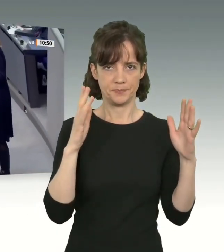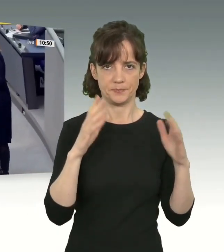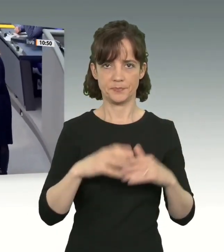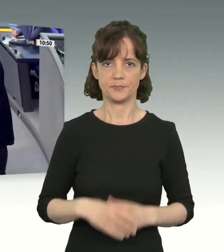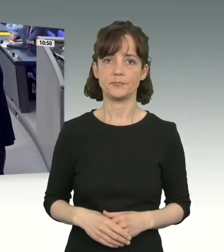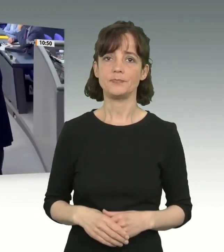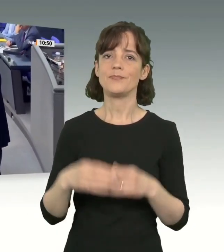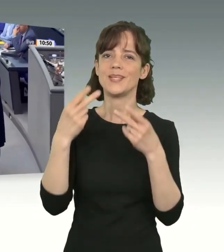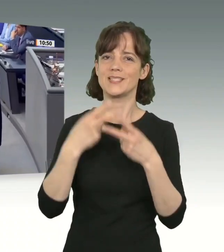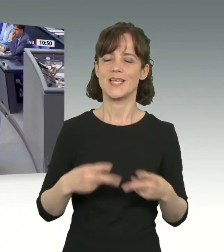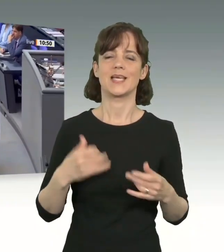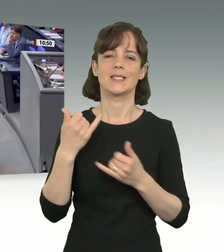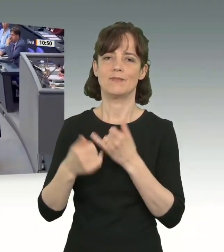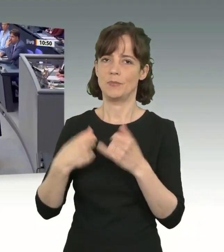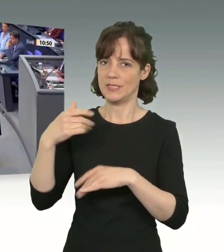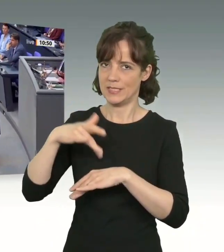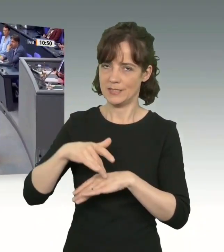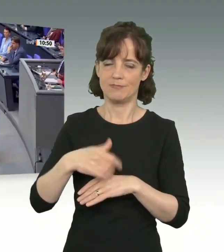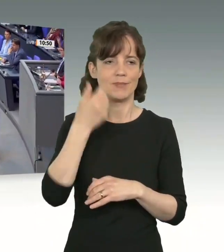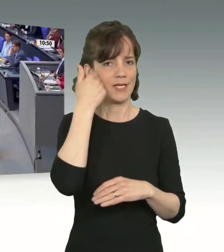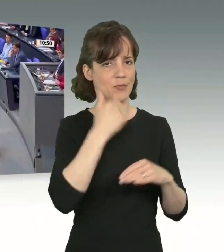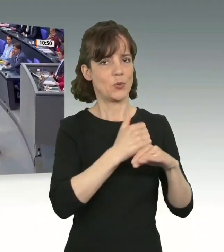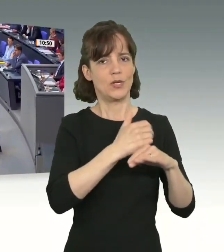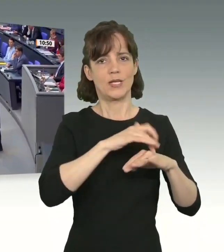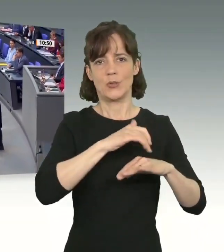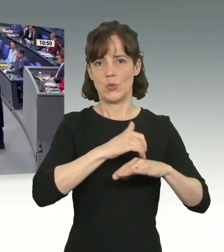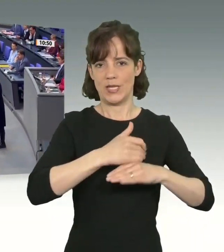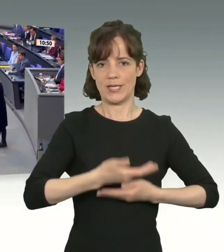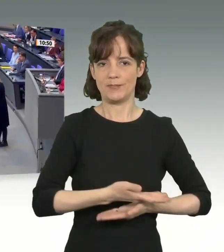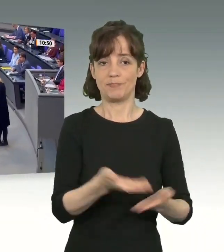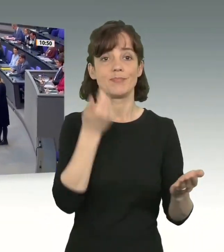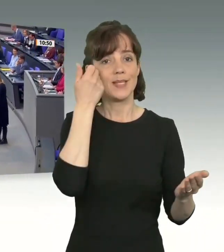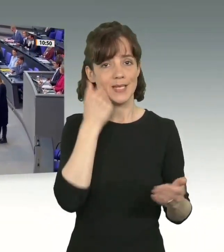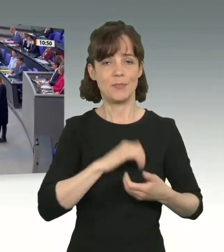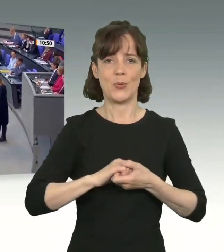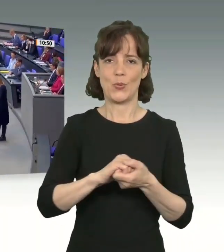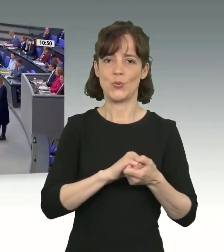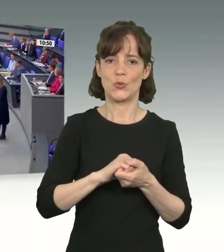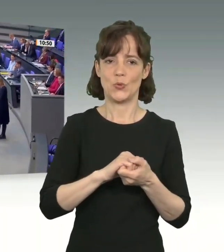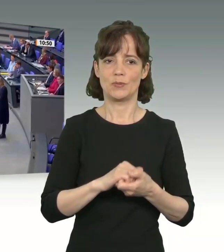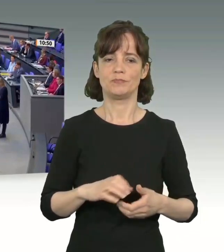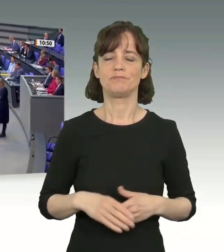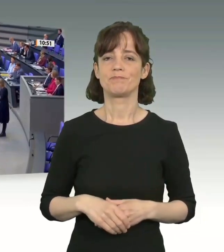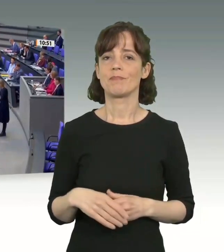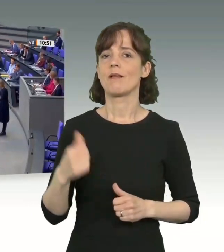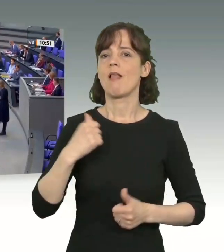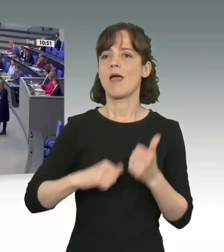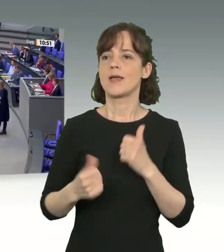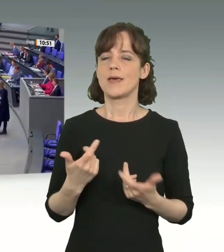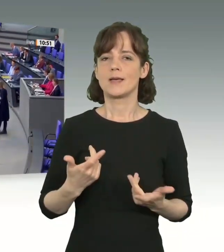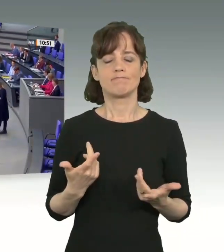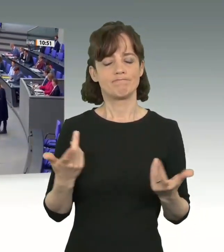Sehr geehrte Frau Präsidentin! Meine lieben Kolleginnen und Kollegen! Liebe Union! Ich kann es euch leider nicht ersparen,